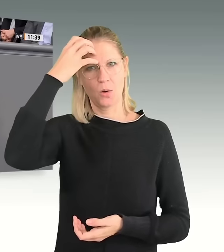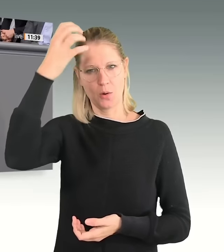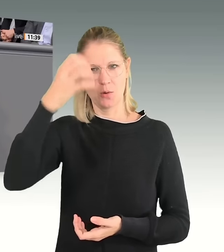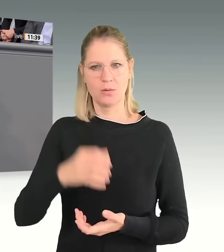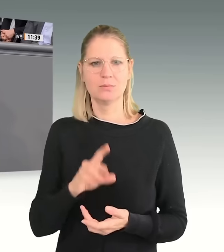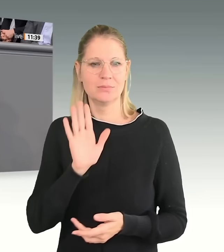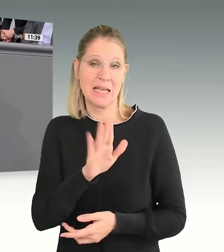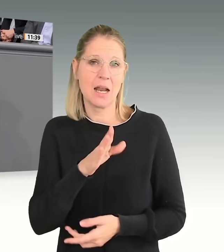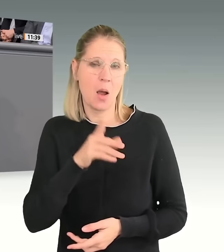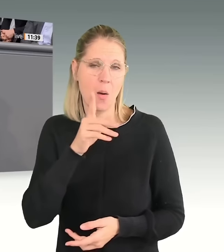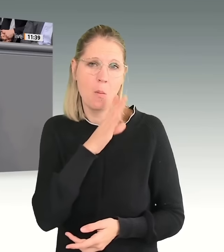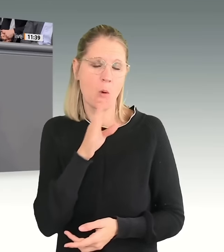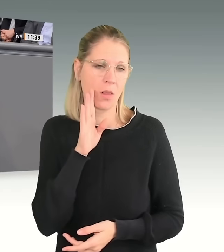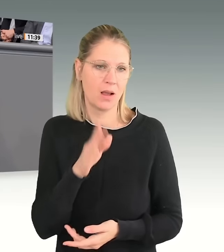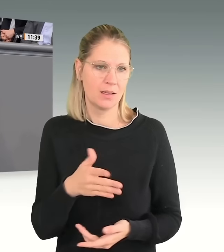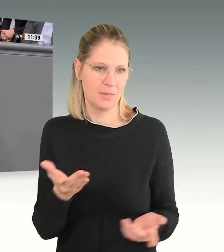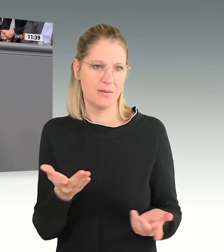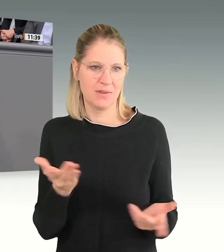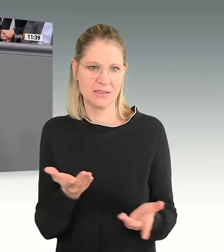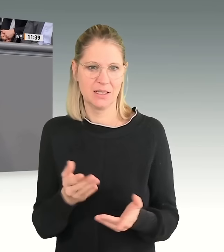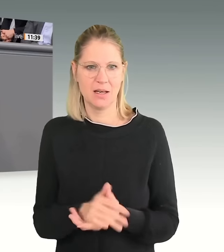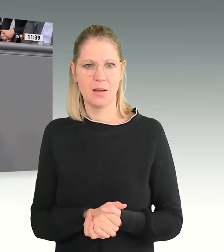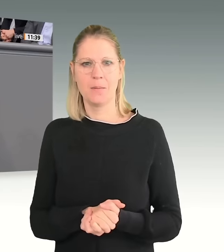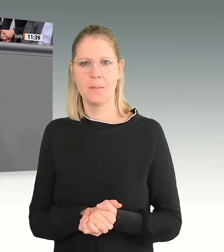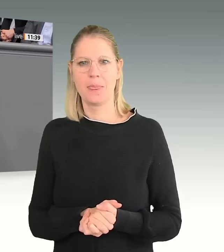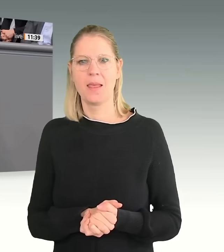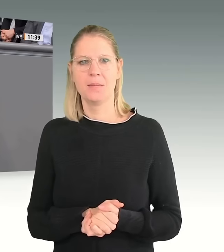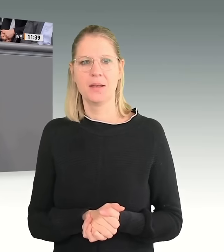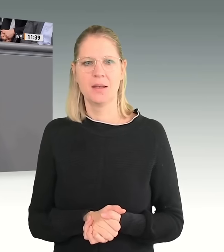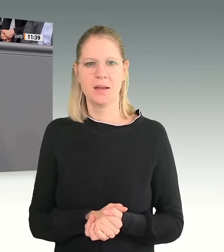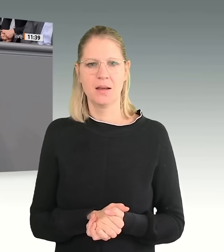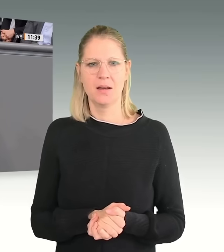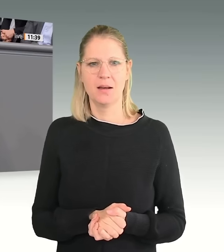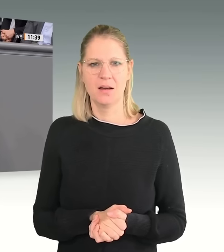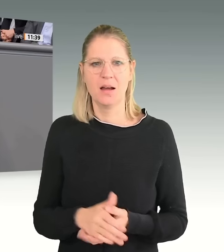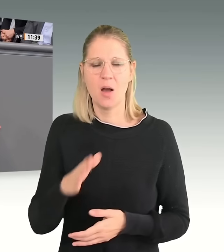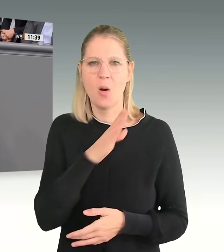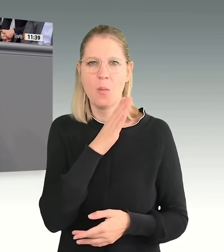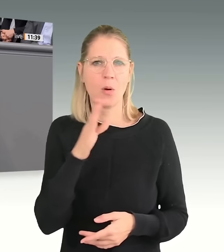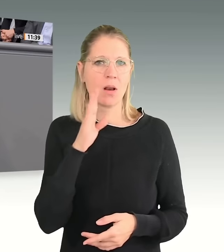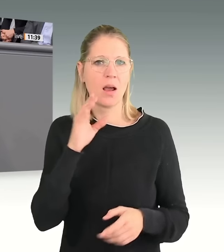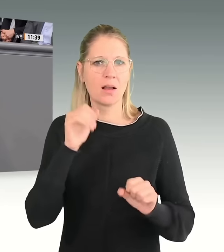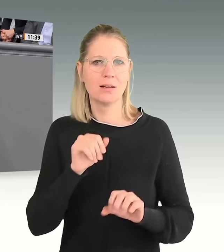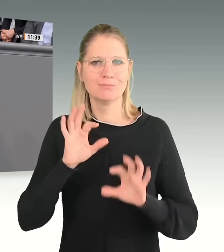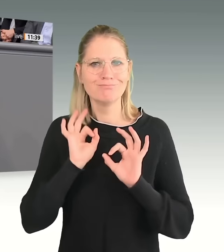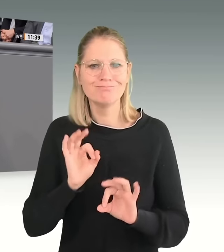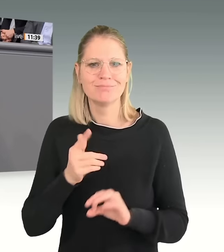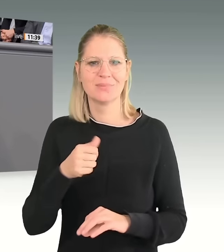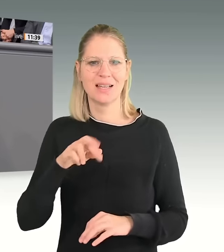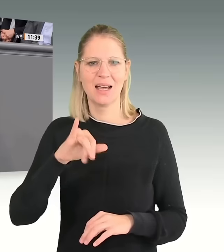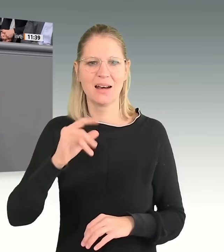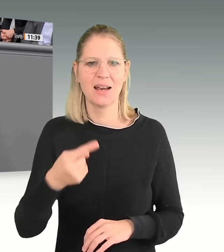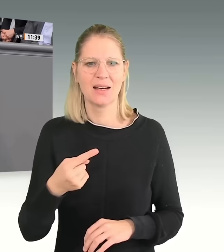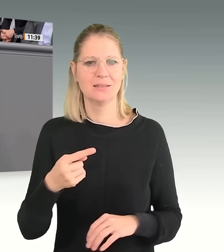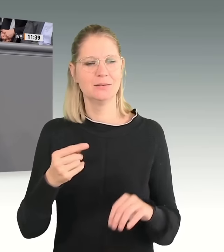Deshalb nämlich, weil ich davon ausgehe, dass die Mutter richtig gut mit dem sogenannten Terlik schmeißen kann. Jetzt ist das eine Aufgabe für Sie zu